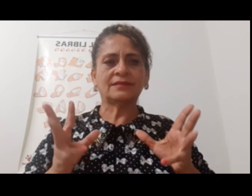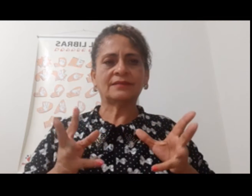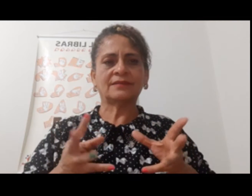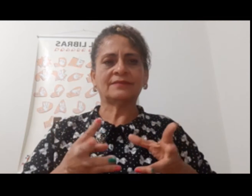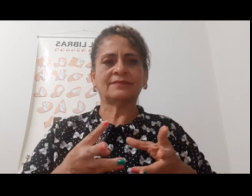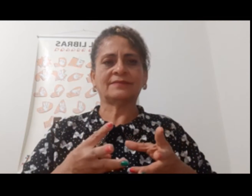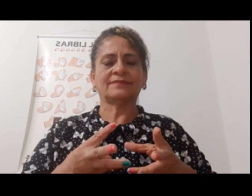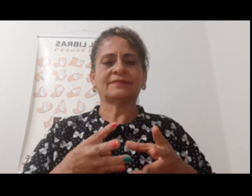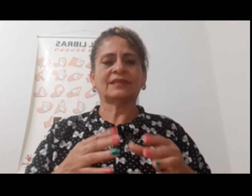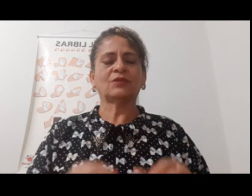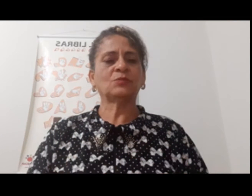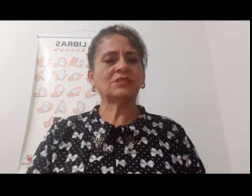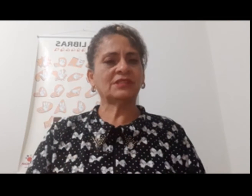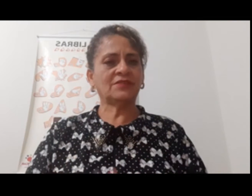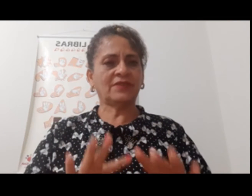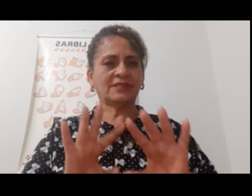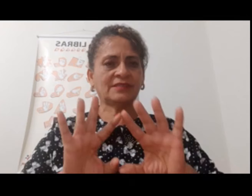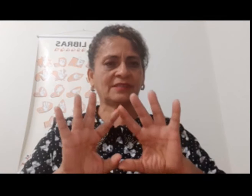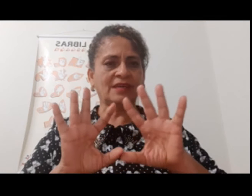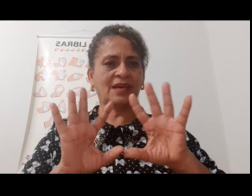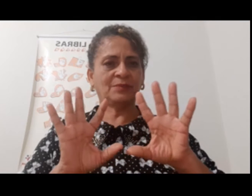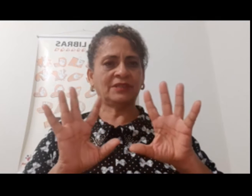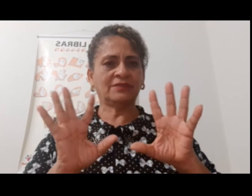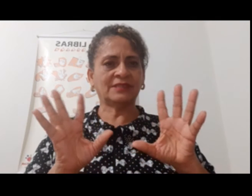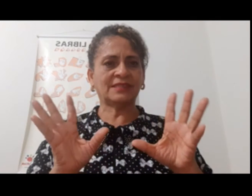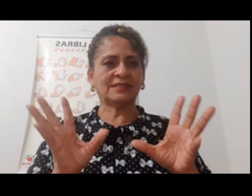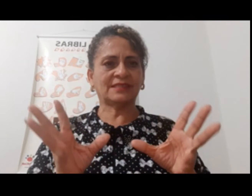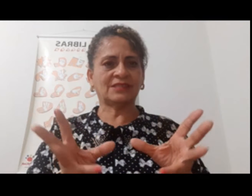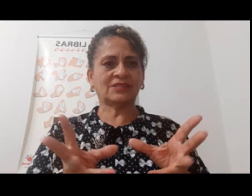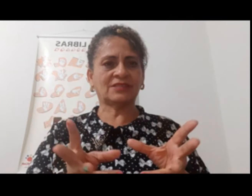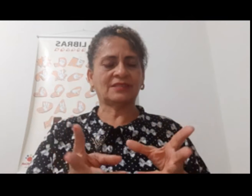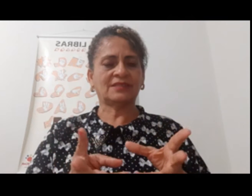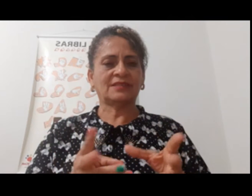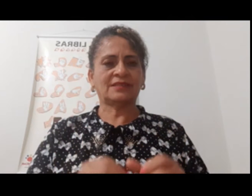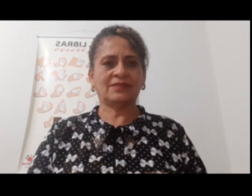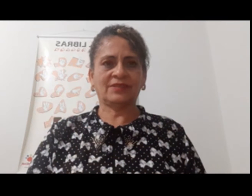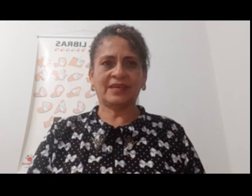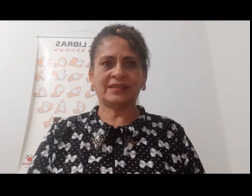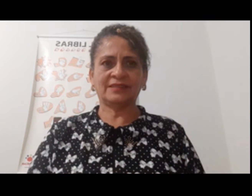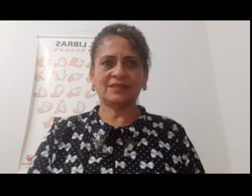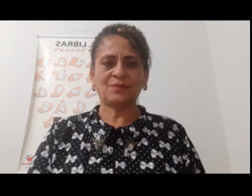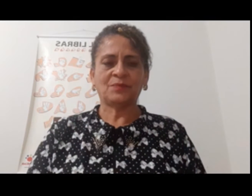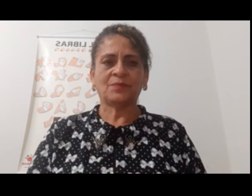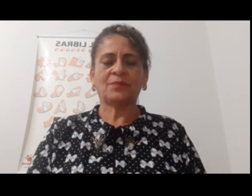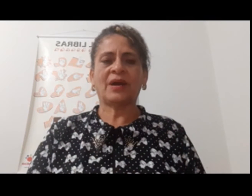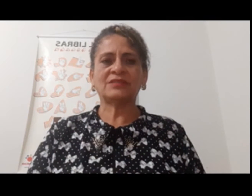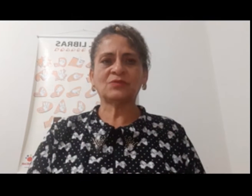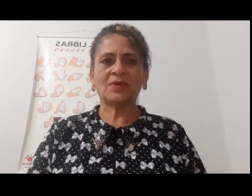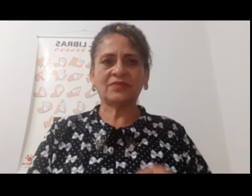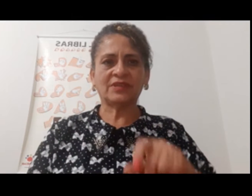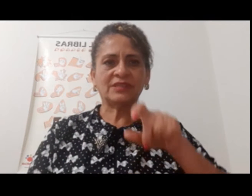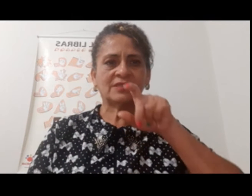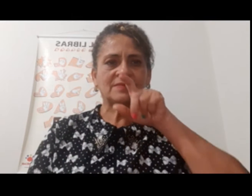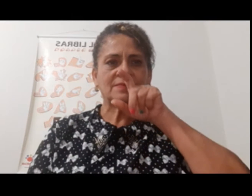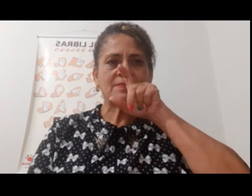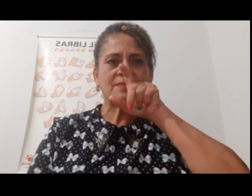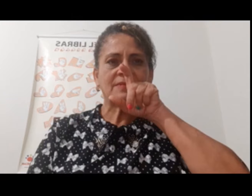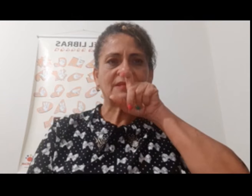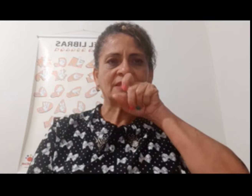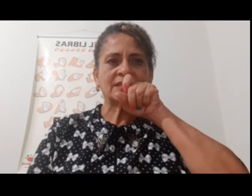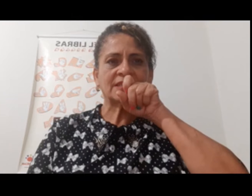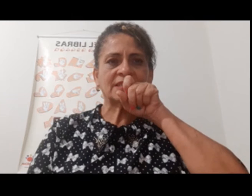Como se estivesse abrindo as asinhas, não é verdade? Mais uma vez,